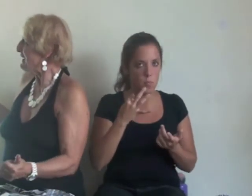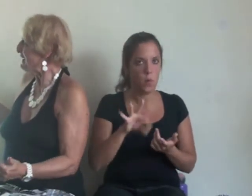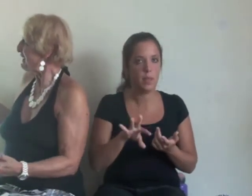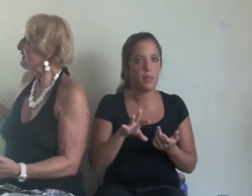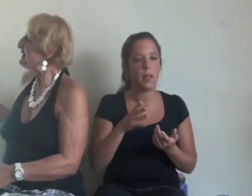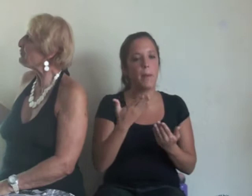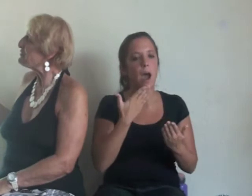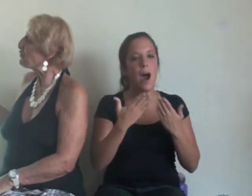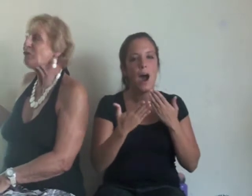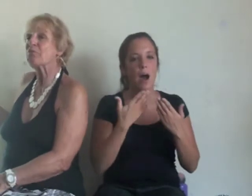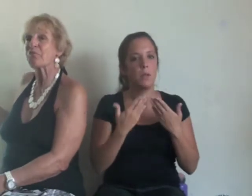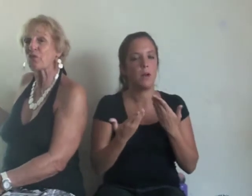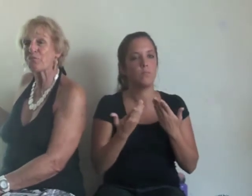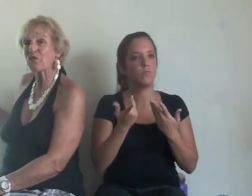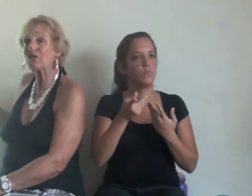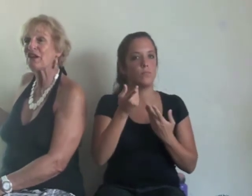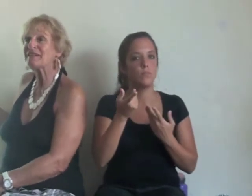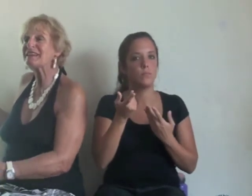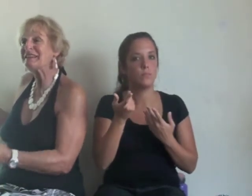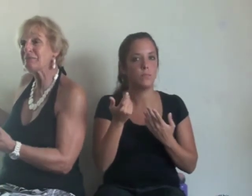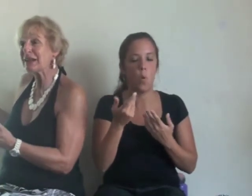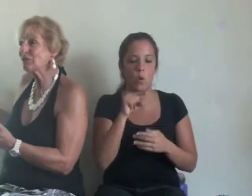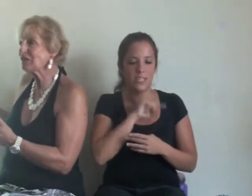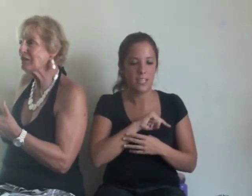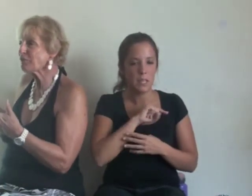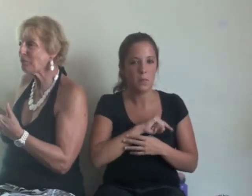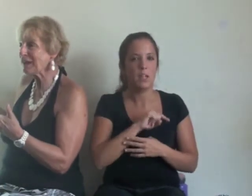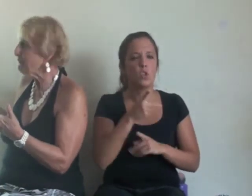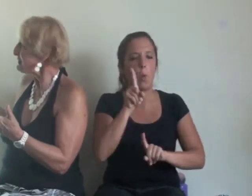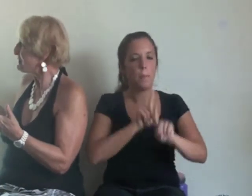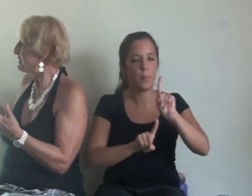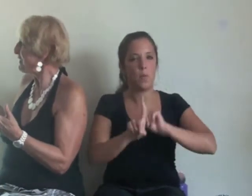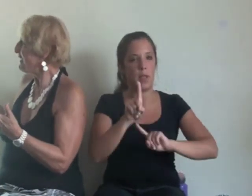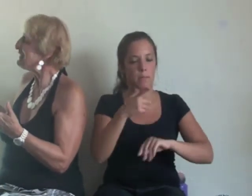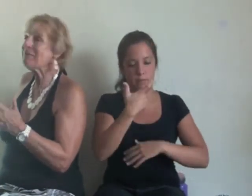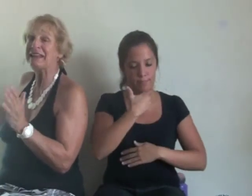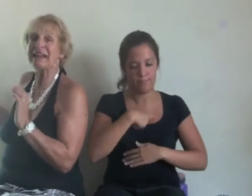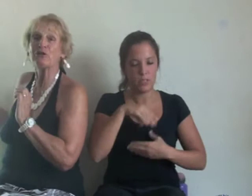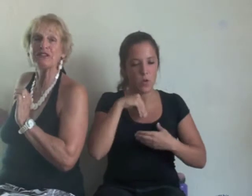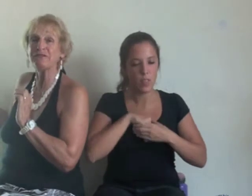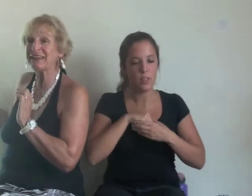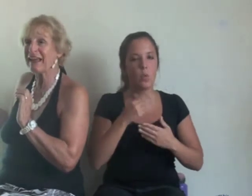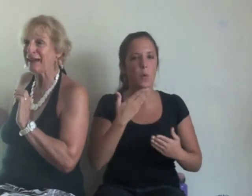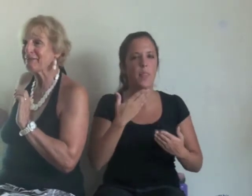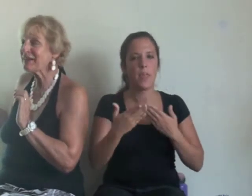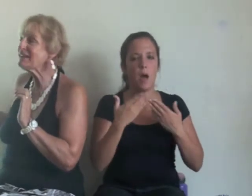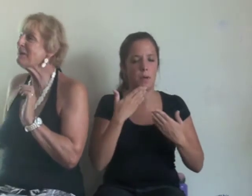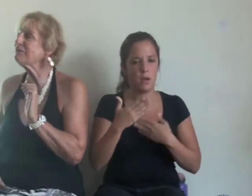de nuestros propios sentimientos y problemas de manera codificada. Es más